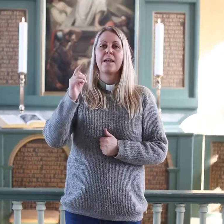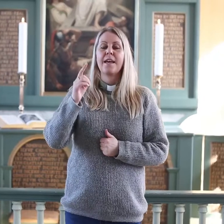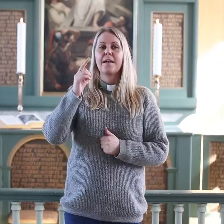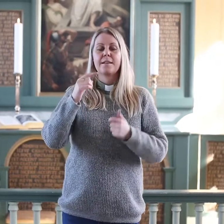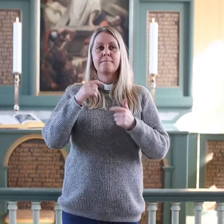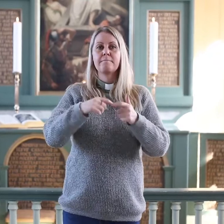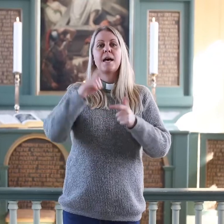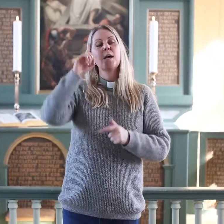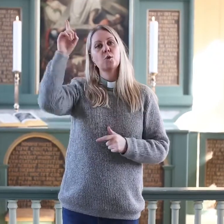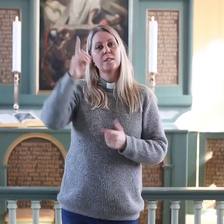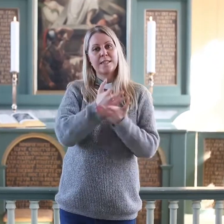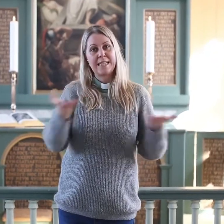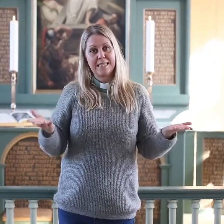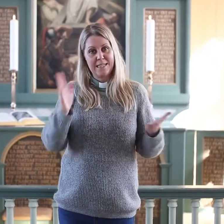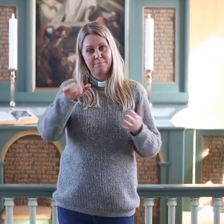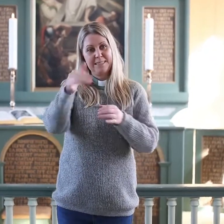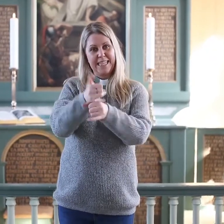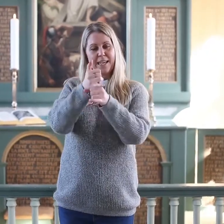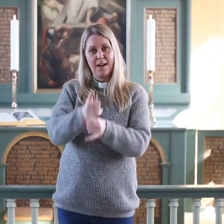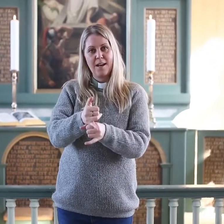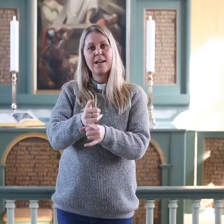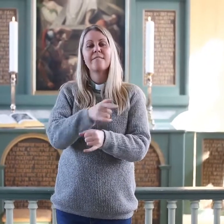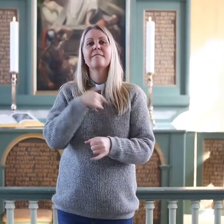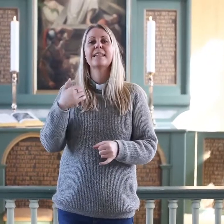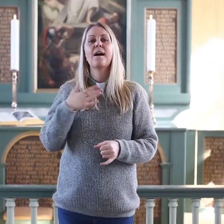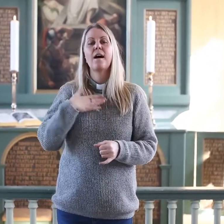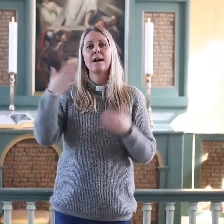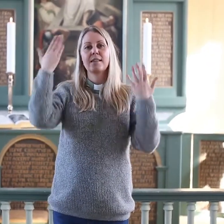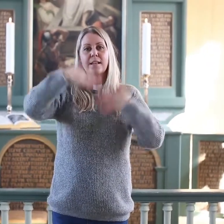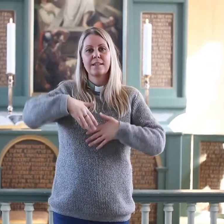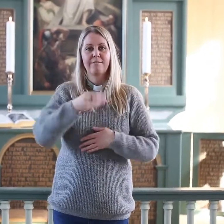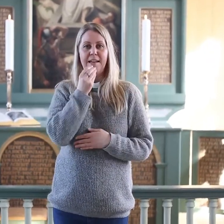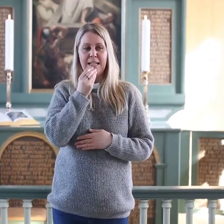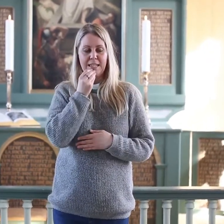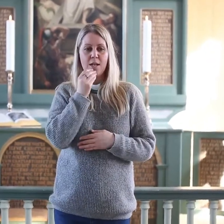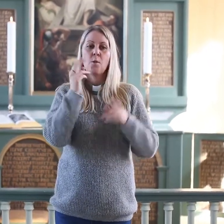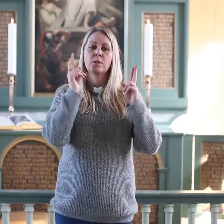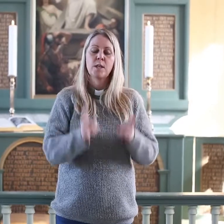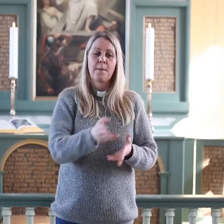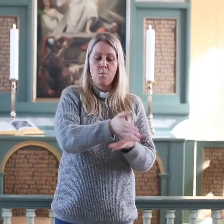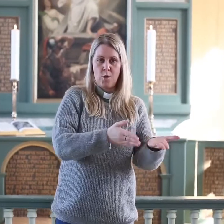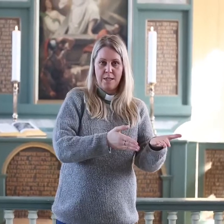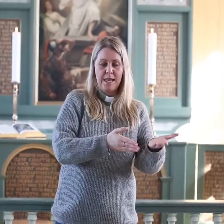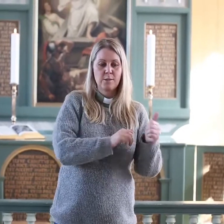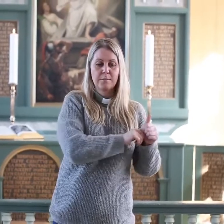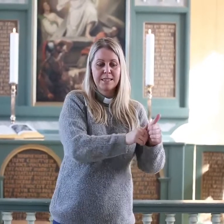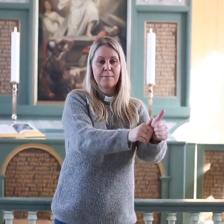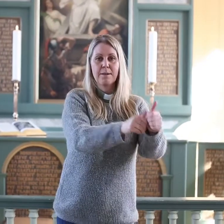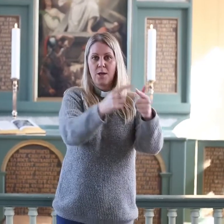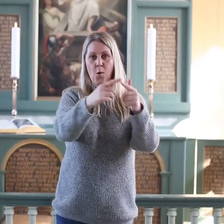Mange har jo vært på gudstjeneste og feirer nattverd i kirka. Og på samme måte som Jesus og disiplene